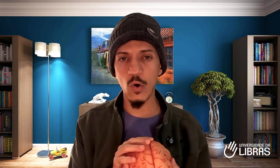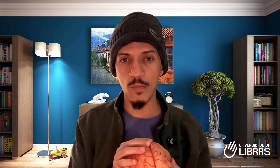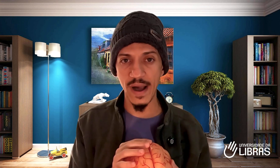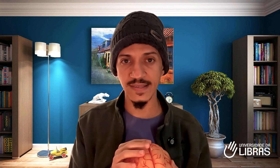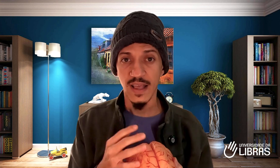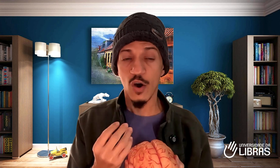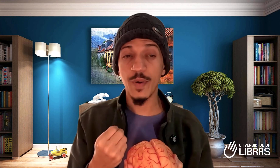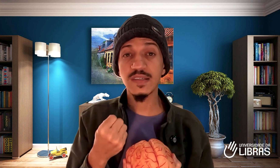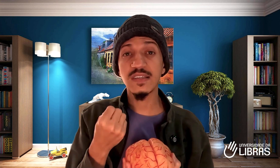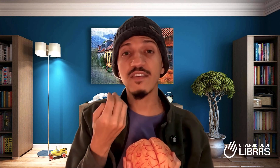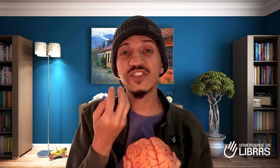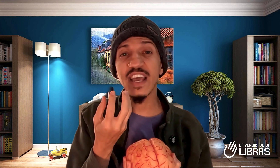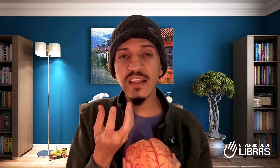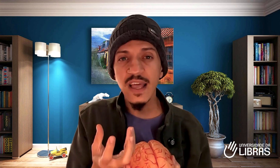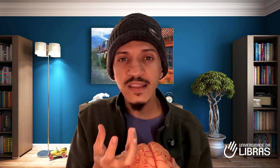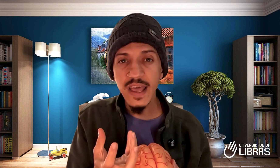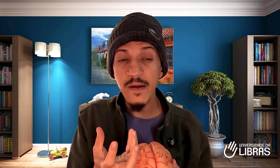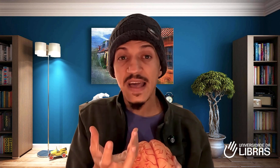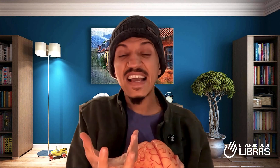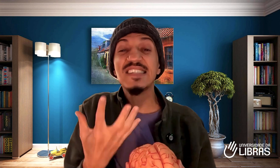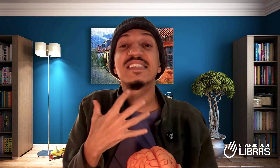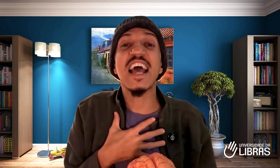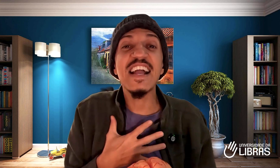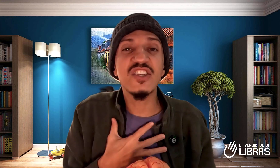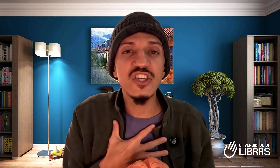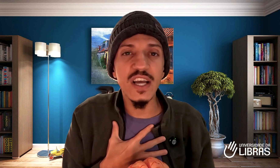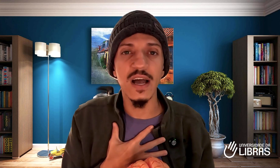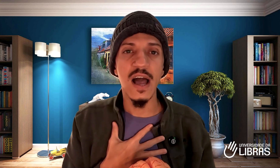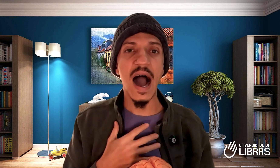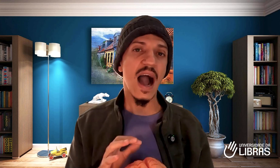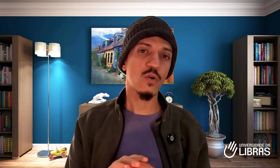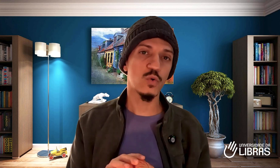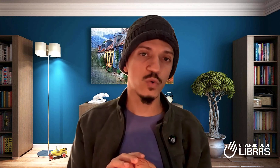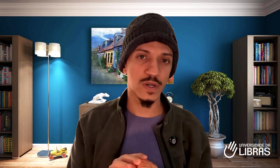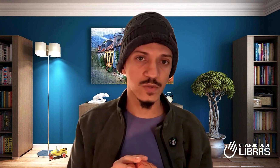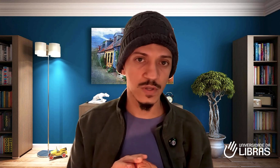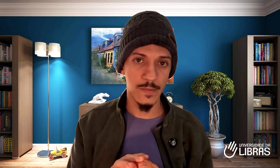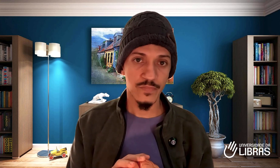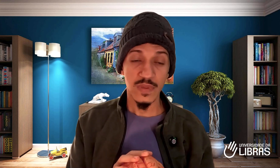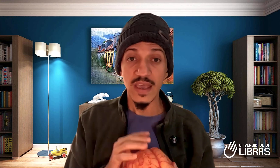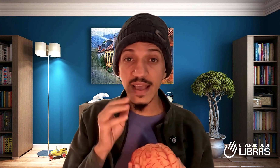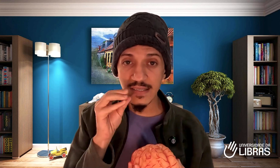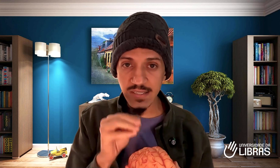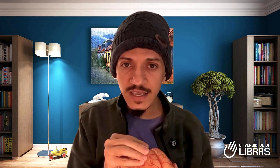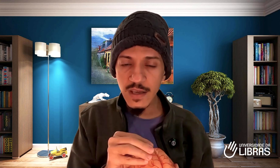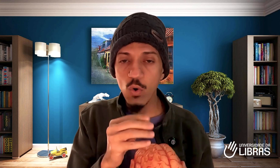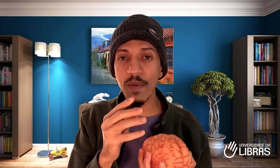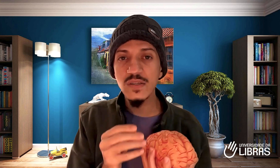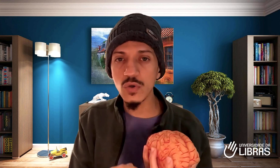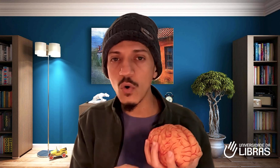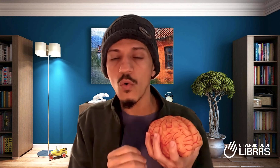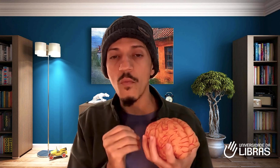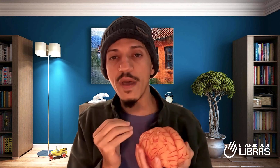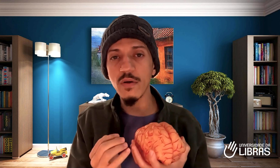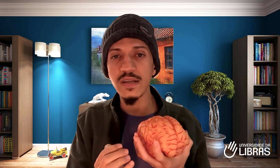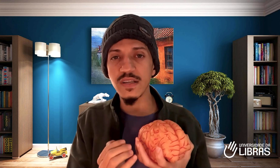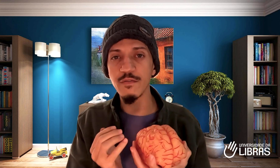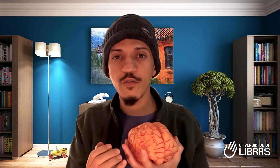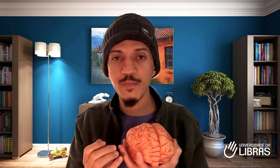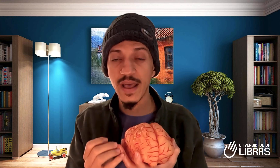mais. Eu precisava de entender e sentir a cultura surda. E assim começou o meu desenvolvimento e